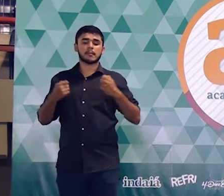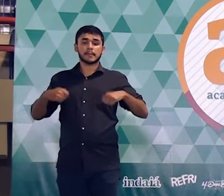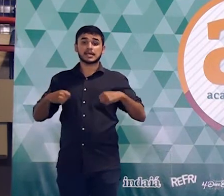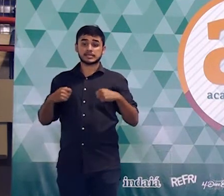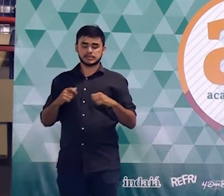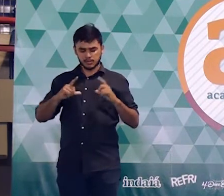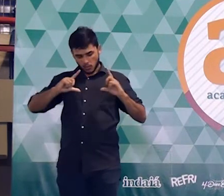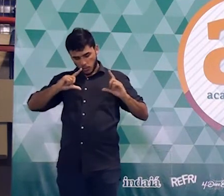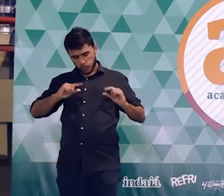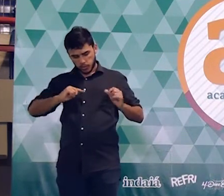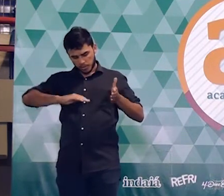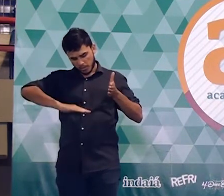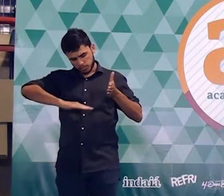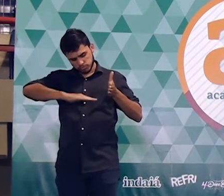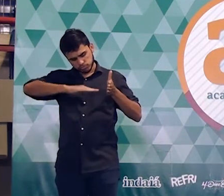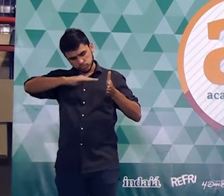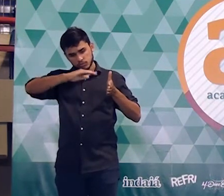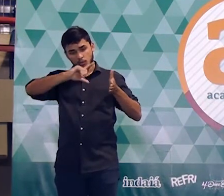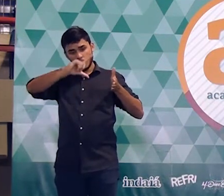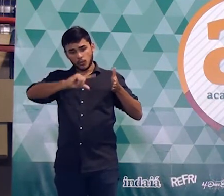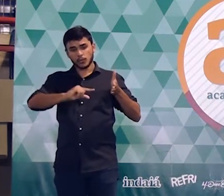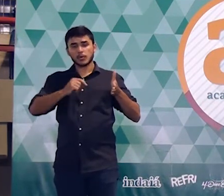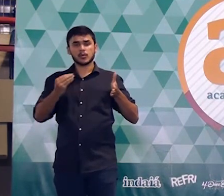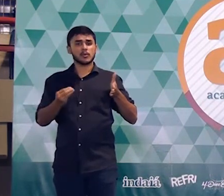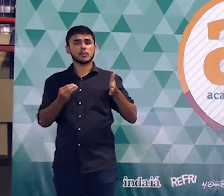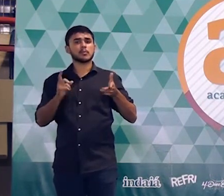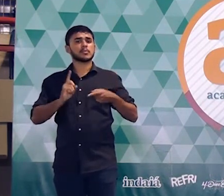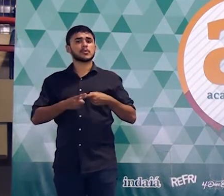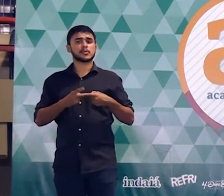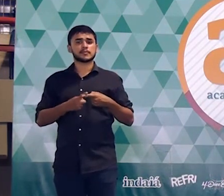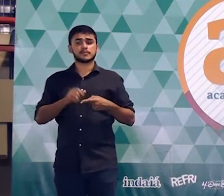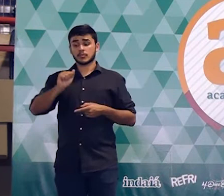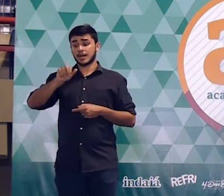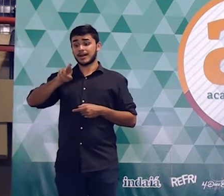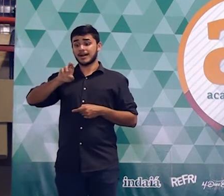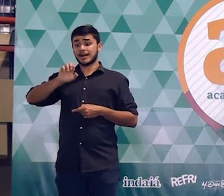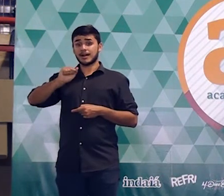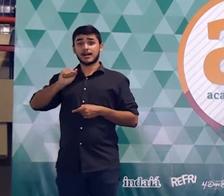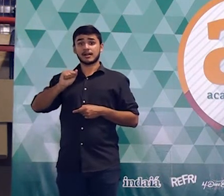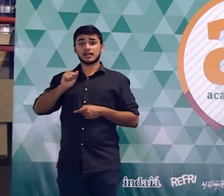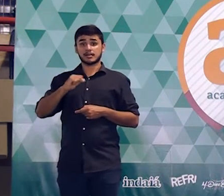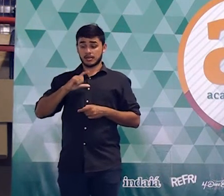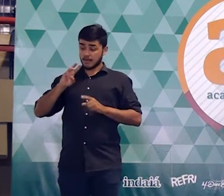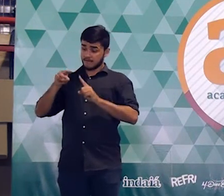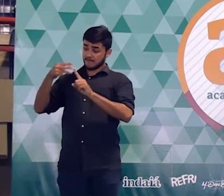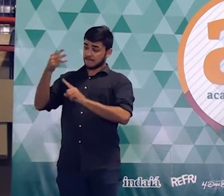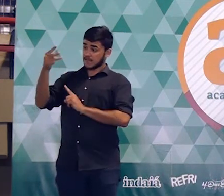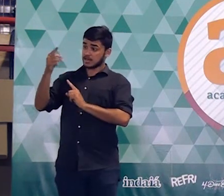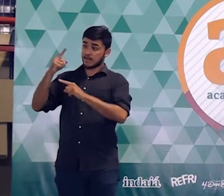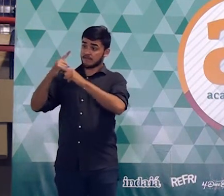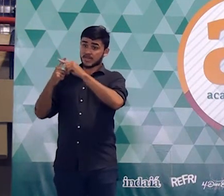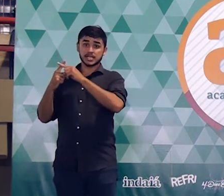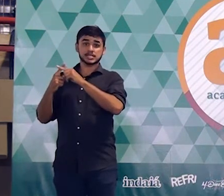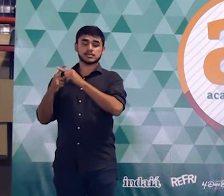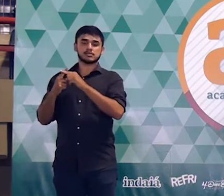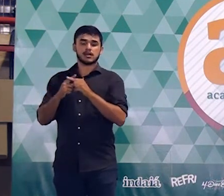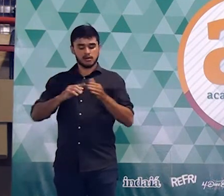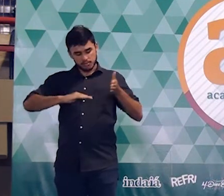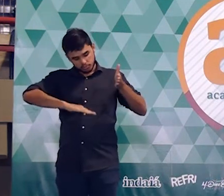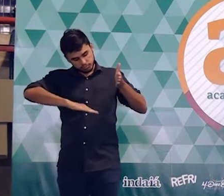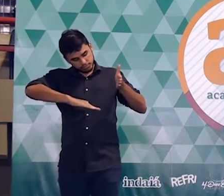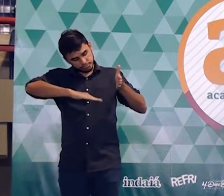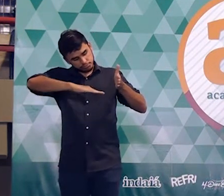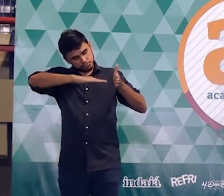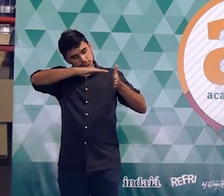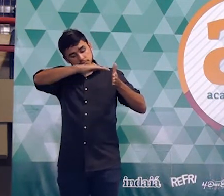diminuir. Por que a quantidade de peças tem que diminuir? Porque eu aumentei a medida do lado. Não foi? Eu aumentei a